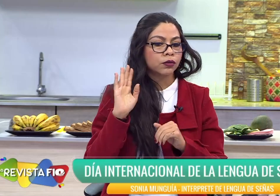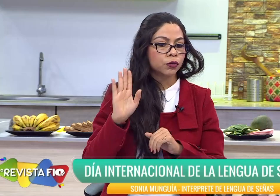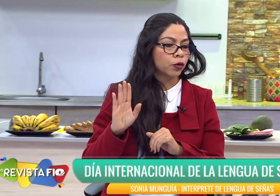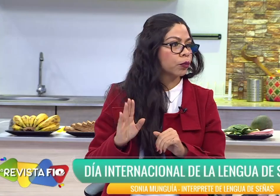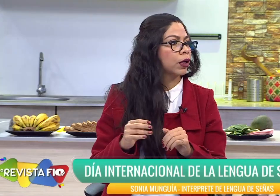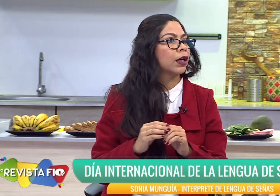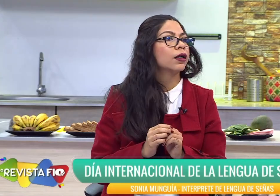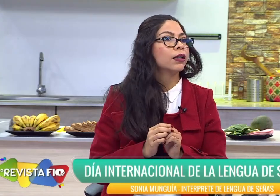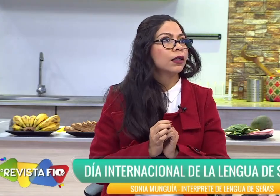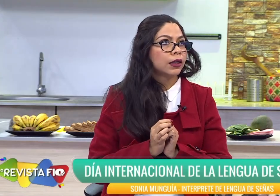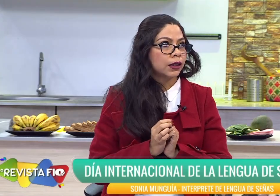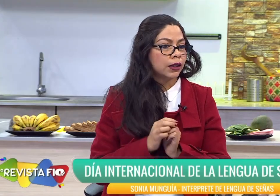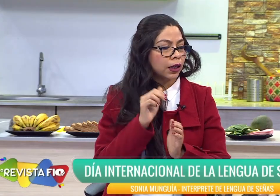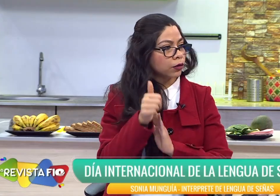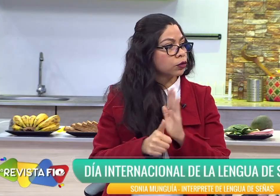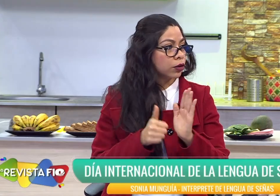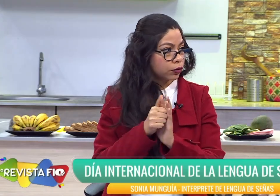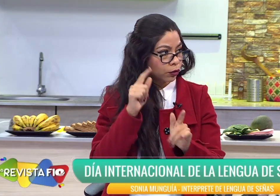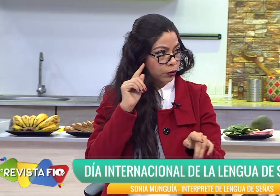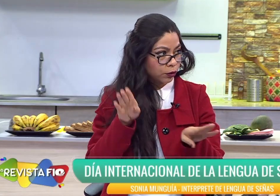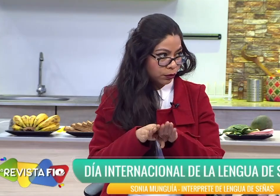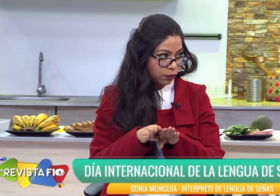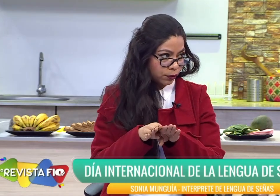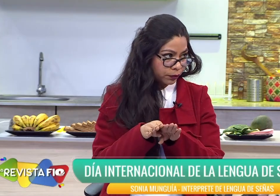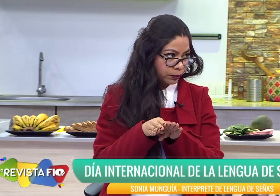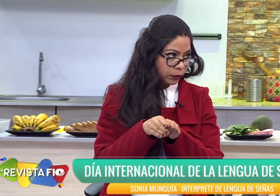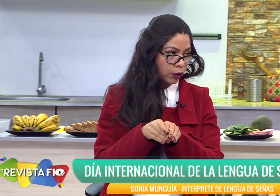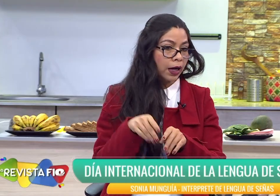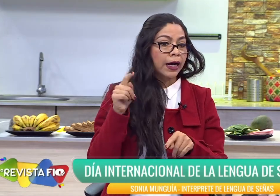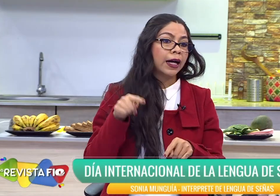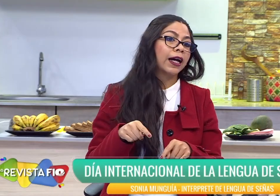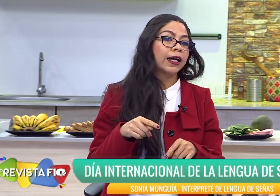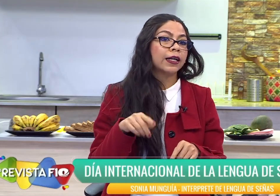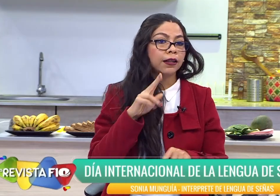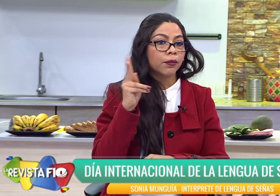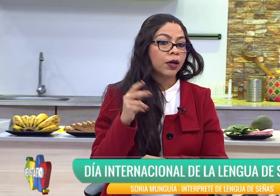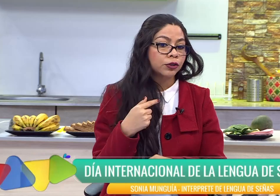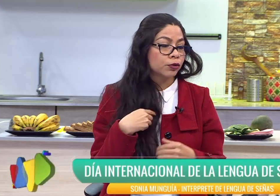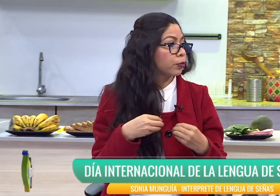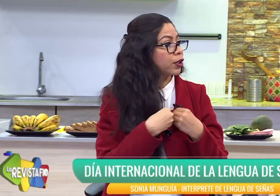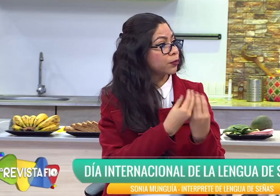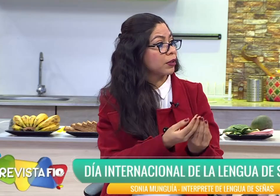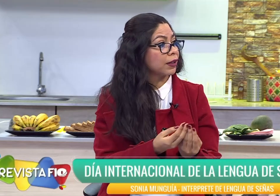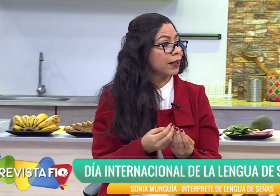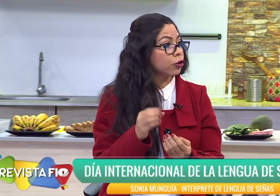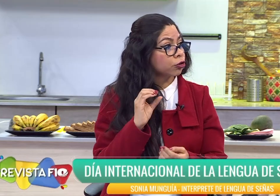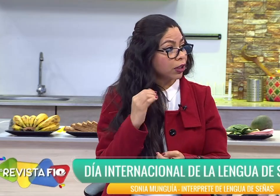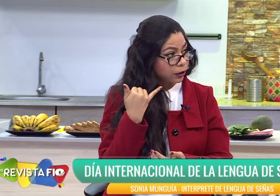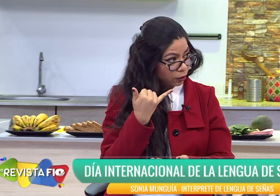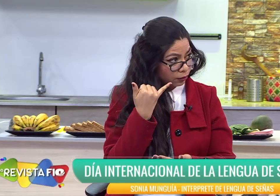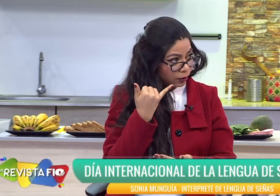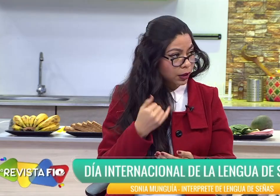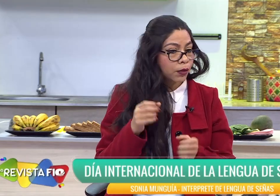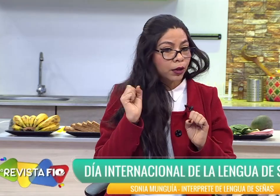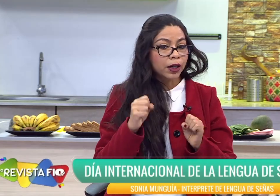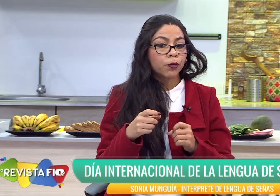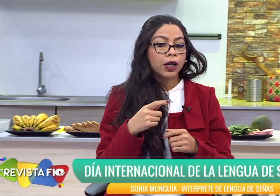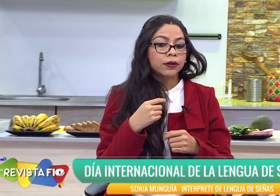su propia asociación de sordos. Acá en La Paz yo le voy a pasar el contacto para que puedan